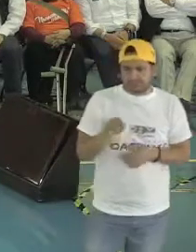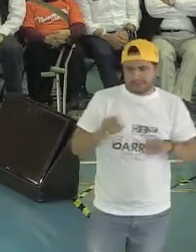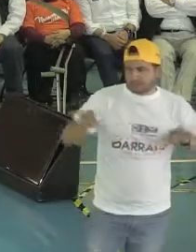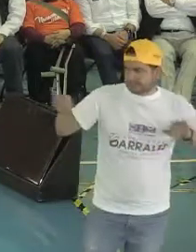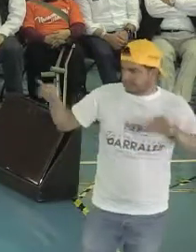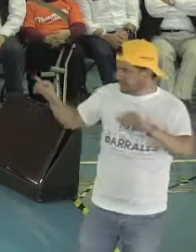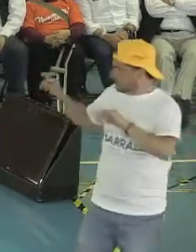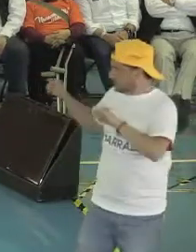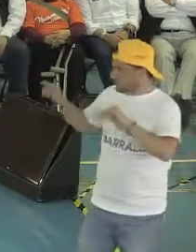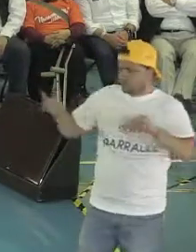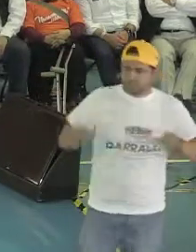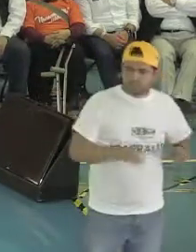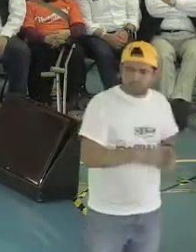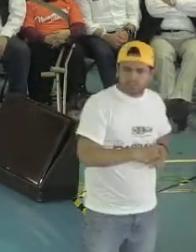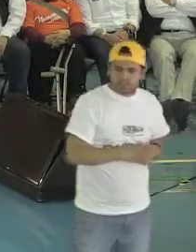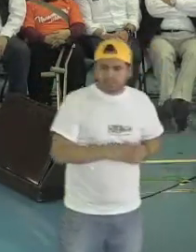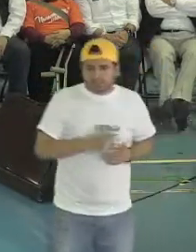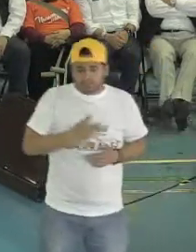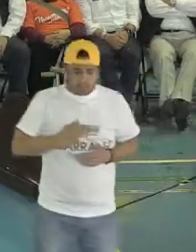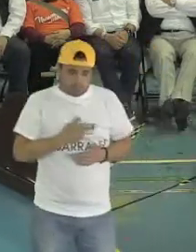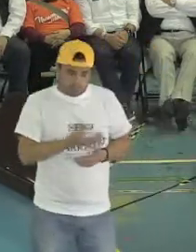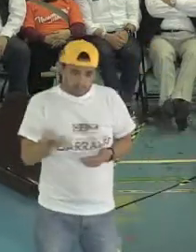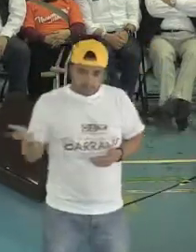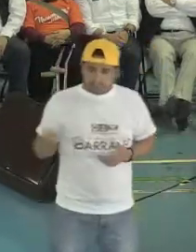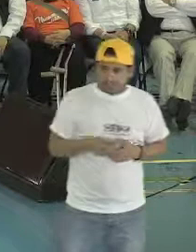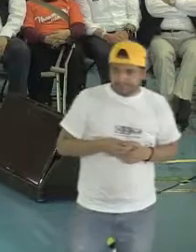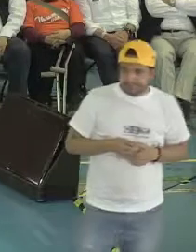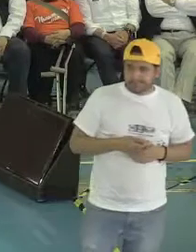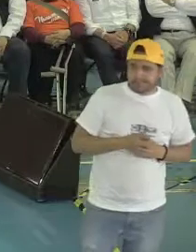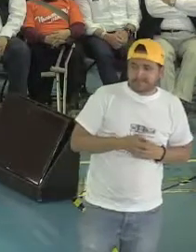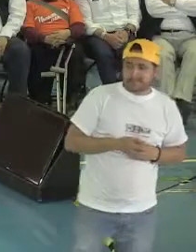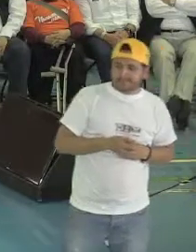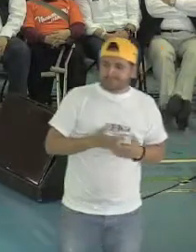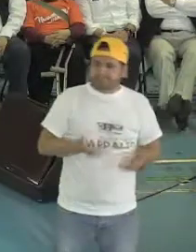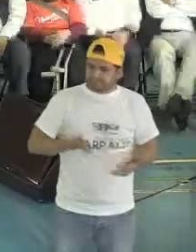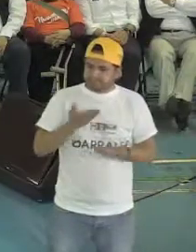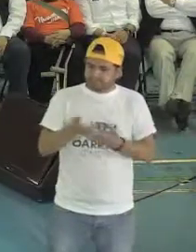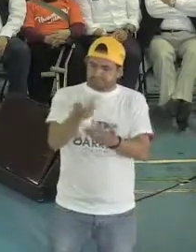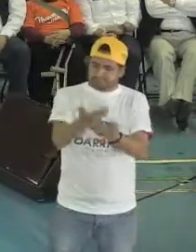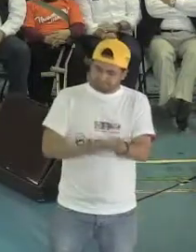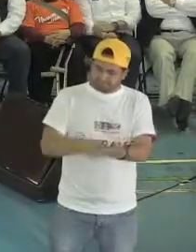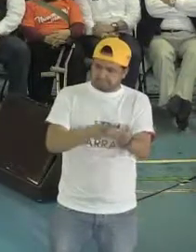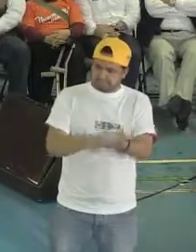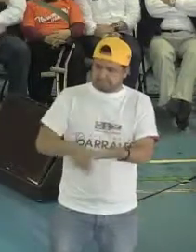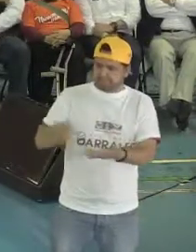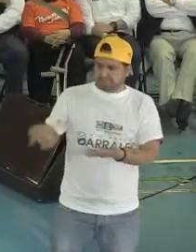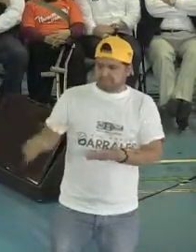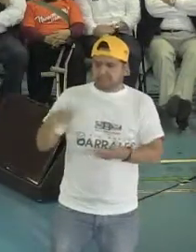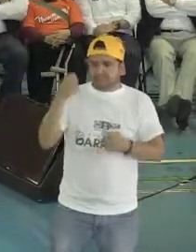les gustaría trabajar con nosotros en eso? ¿Verdad que sí? Hay que hacerlo. Además, hay lugares turísticos